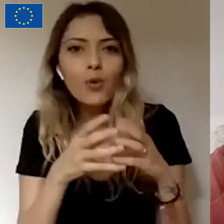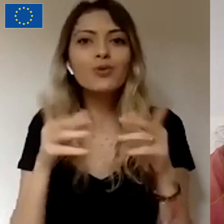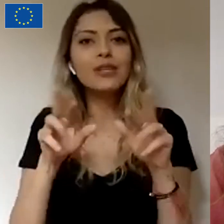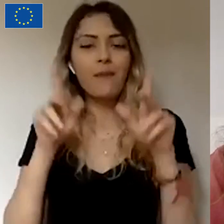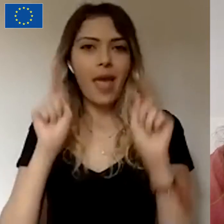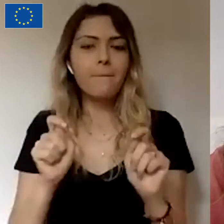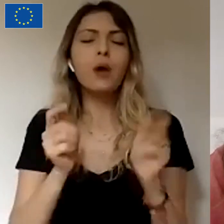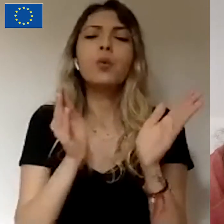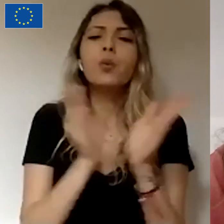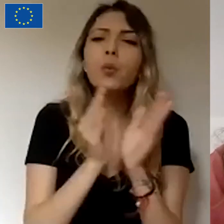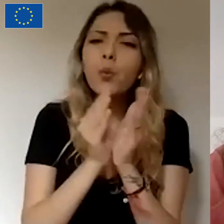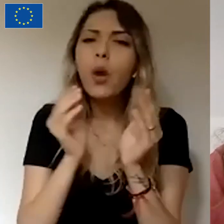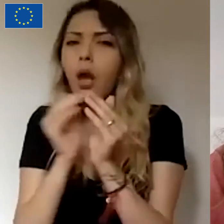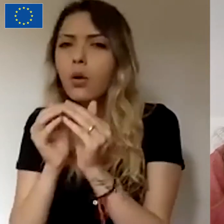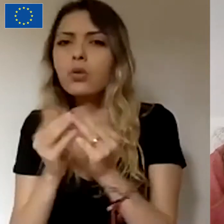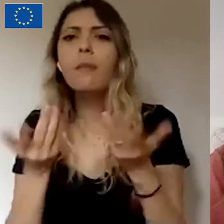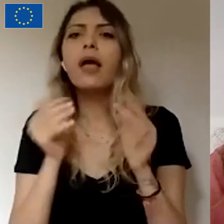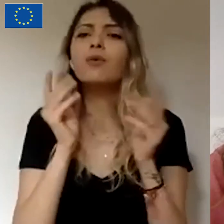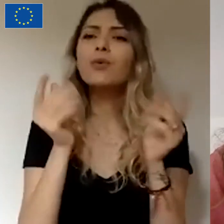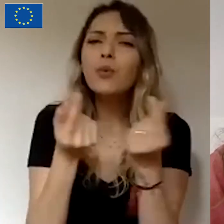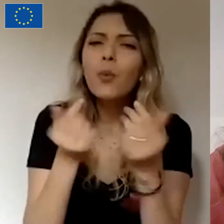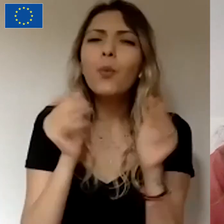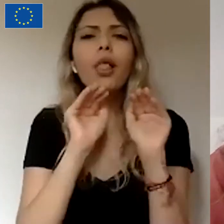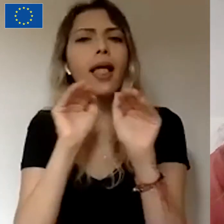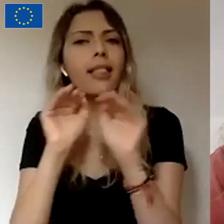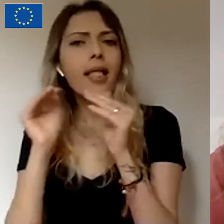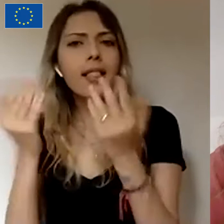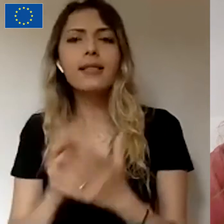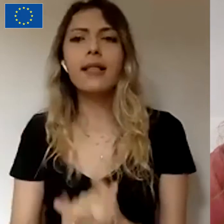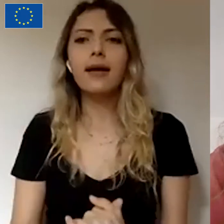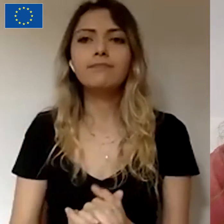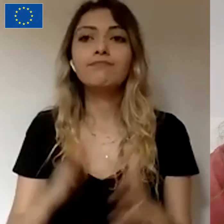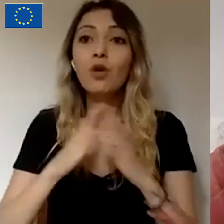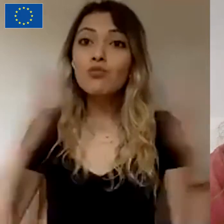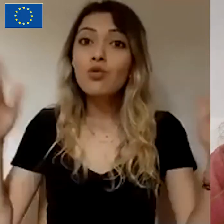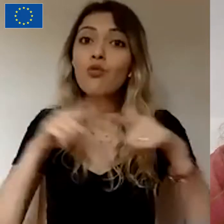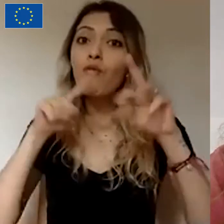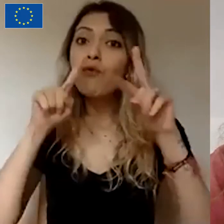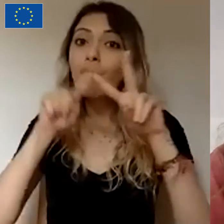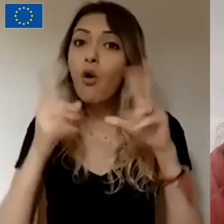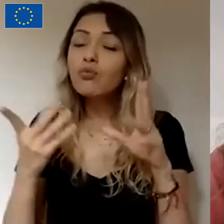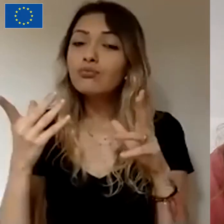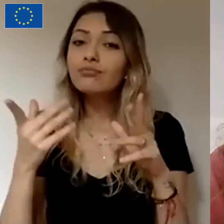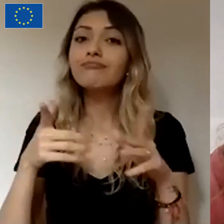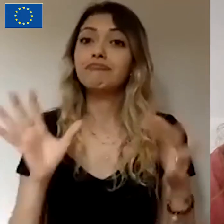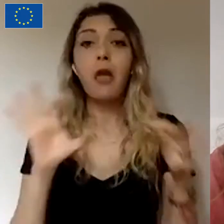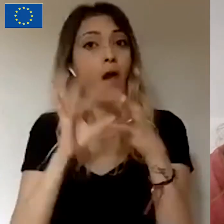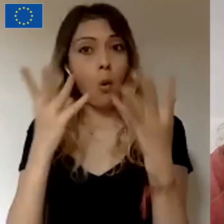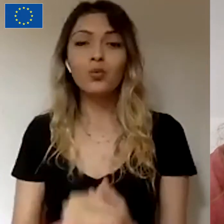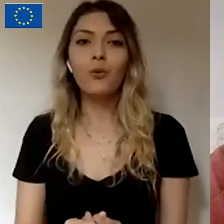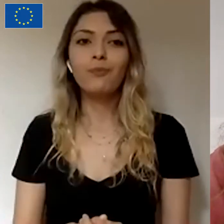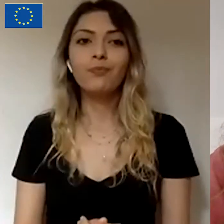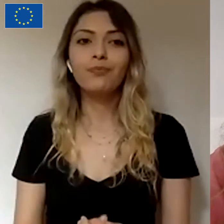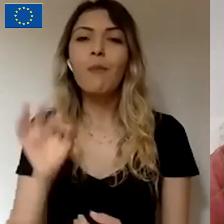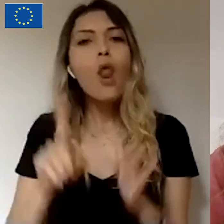kitleler, küçük küçük desteklerle büyük bir fona ulaşılmasını sağlıyor projeleri. Ve bu şekilde